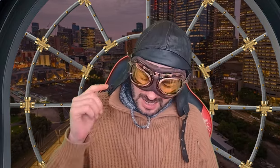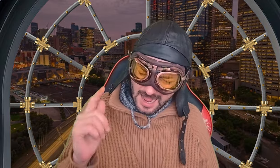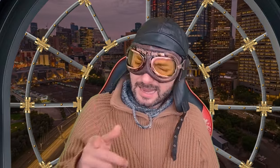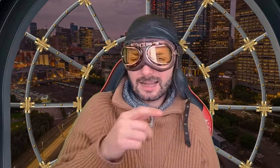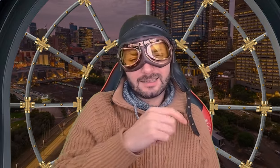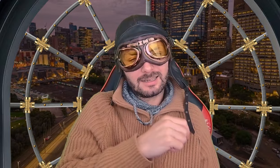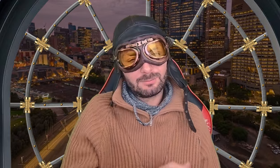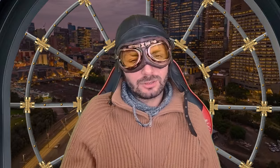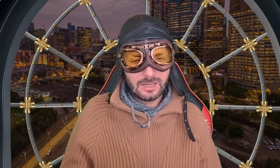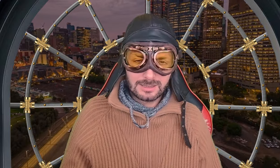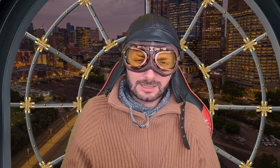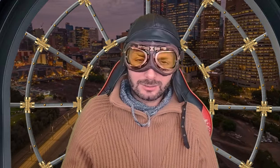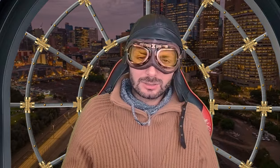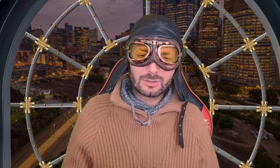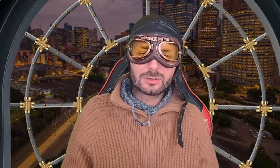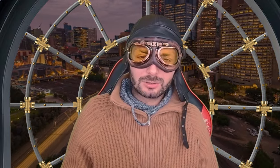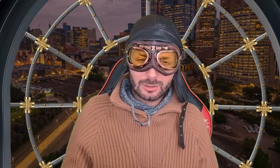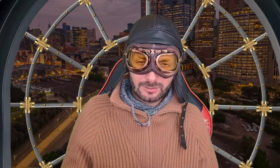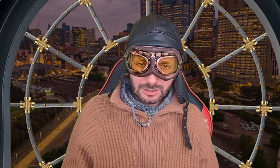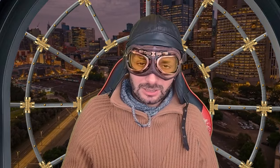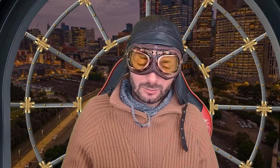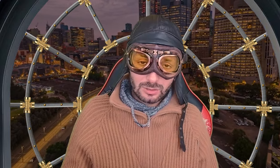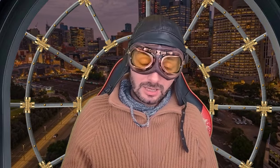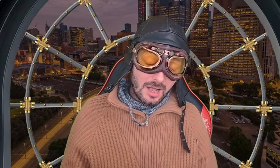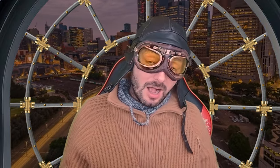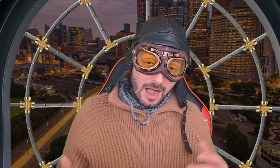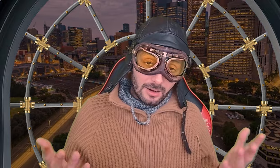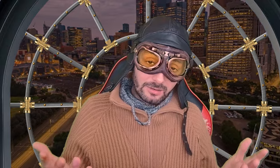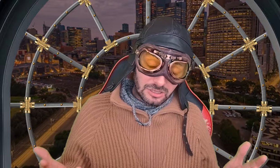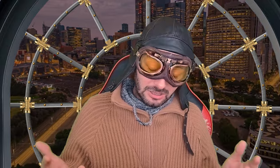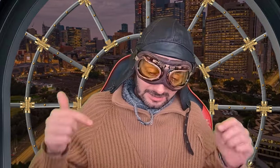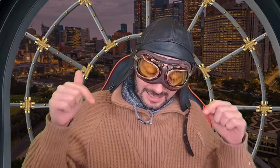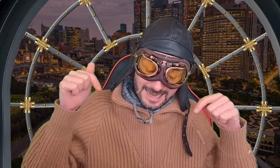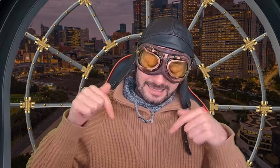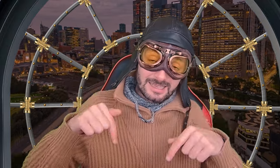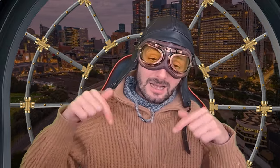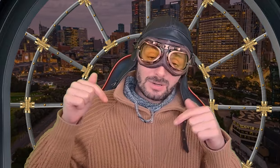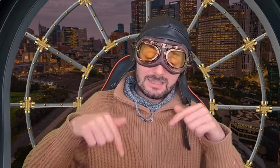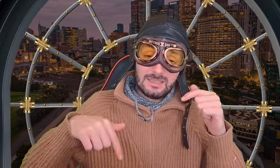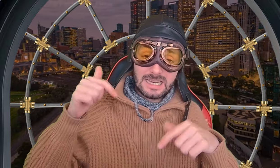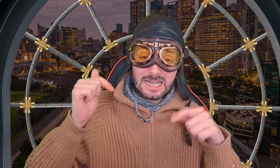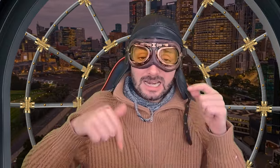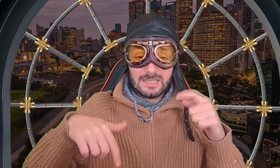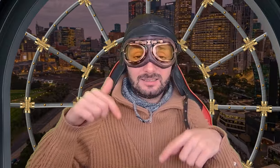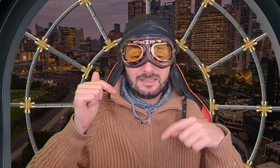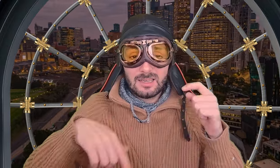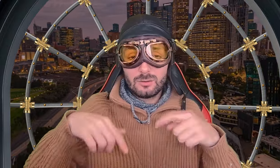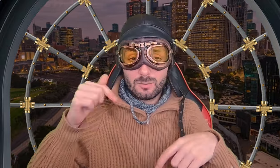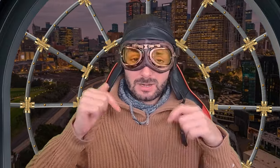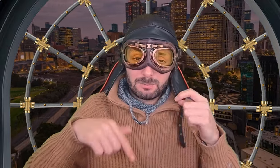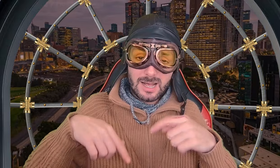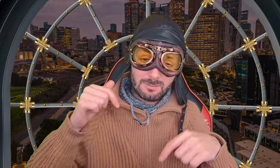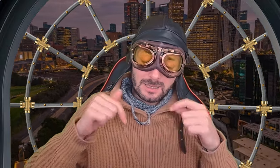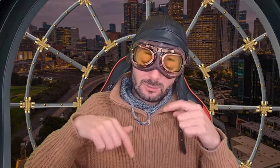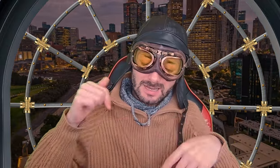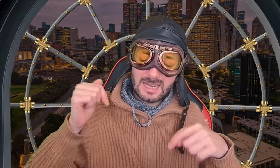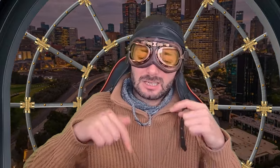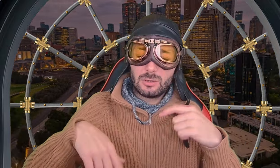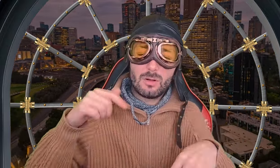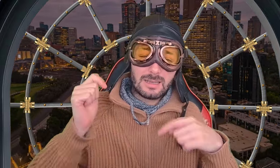lajkajte ga i podijelite da dođe do što više ljudi. Ako već niste, zapratite kanal, stisite to pred platme. Dugme, znači, to vas,